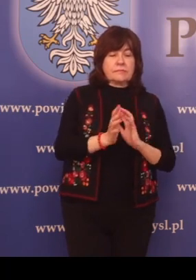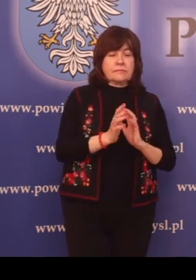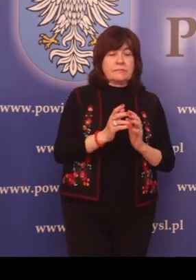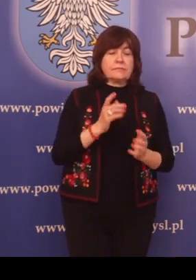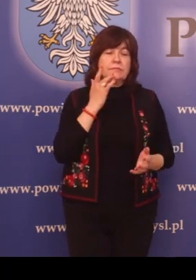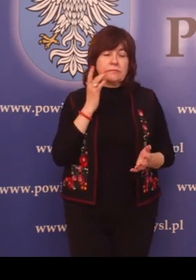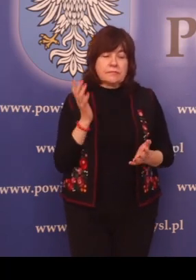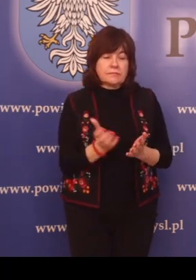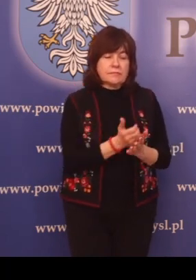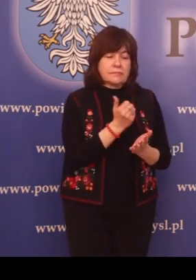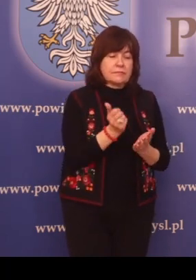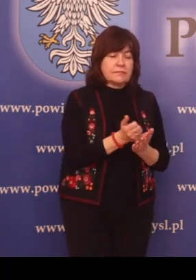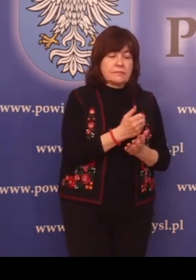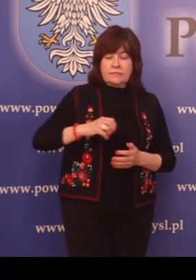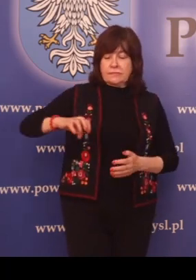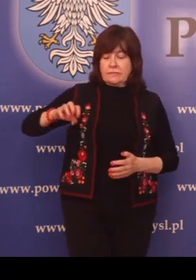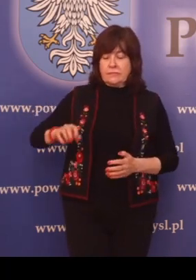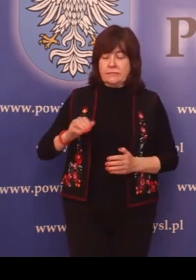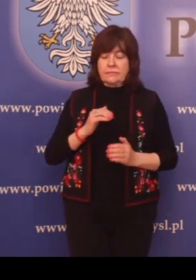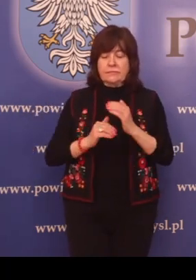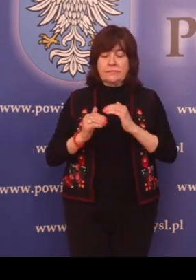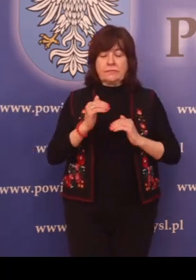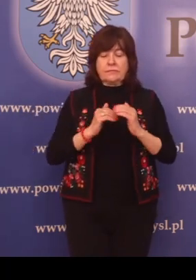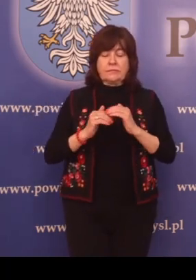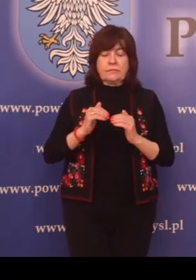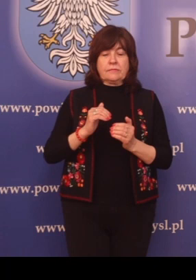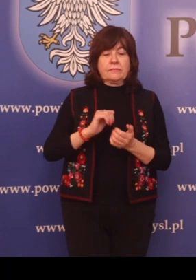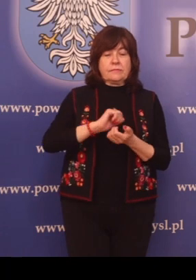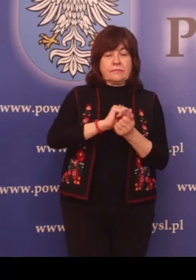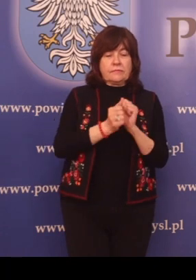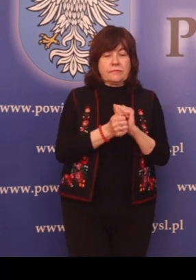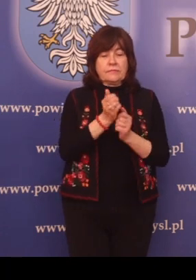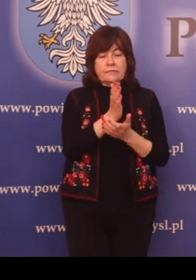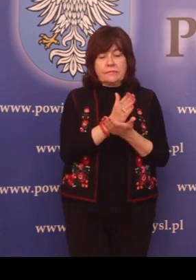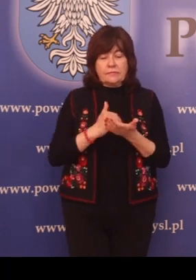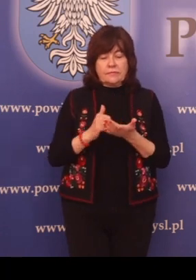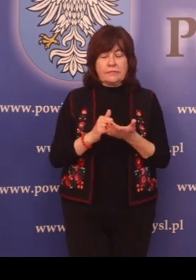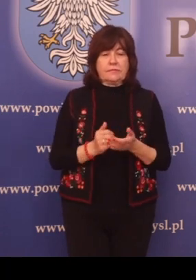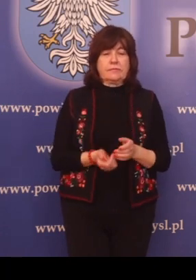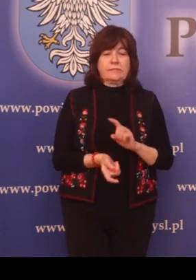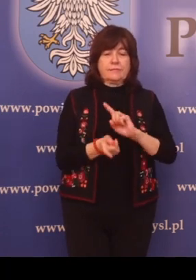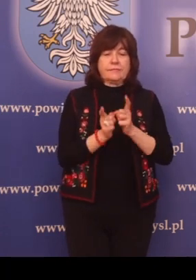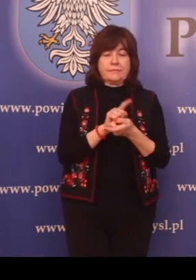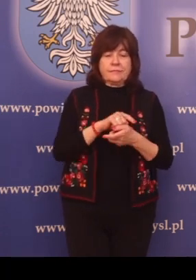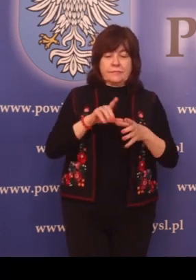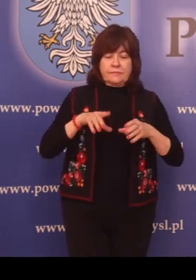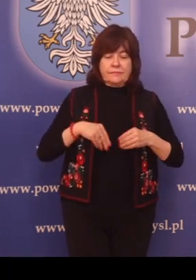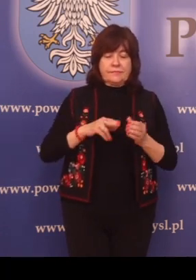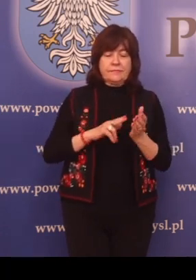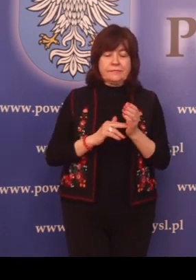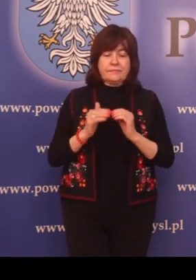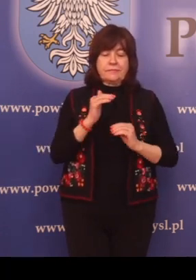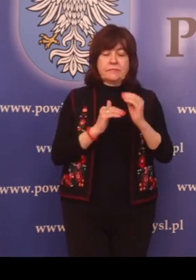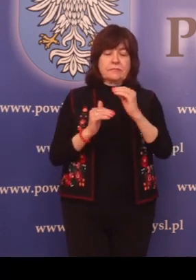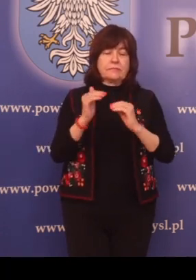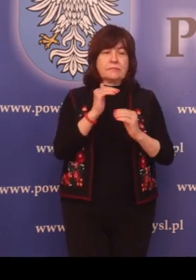budowlanego lub jego części. Zmiana pozwoleń na budowę.